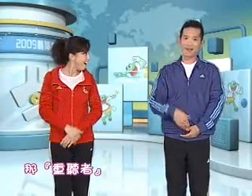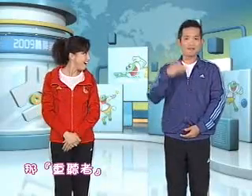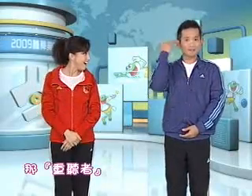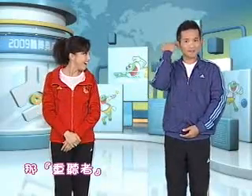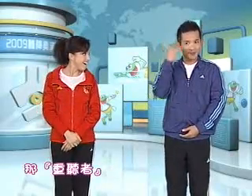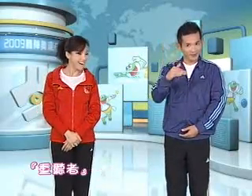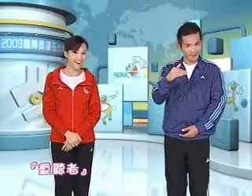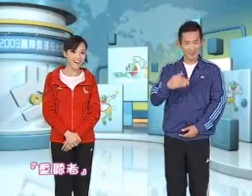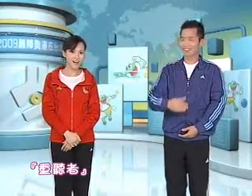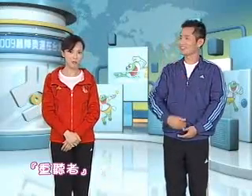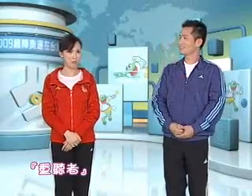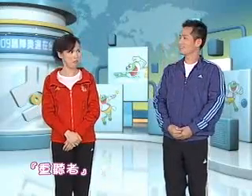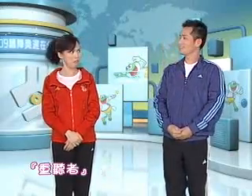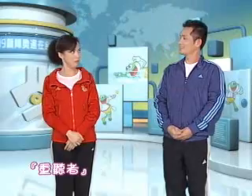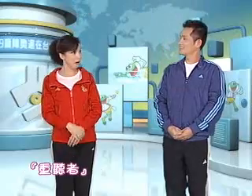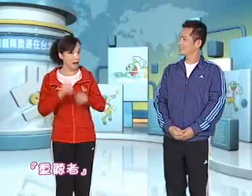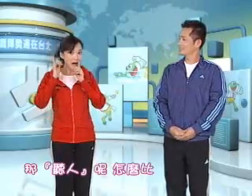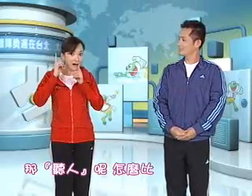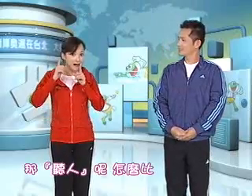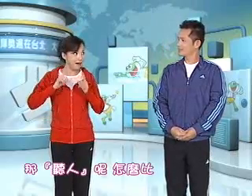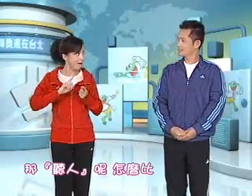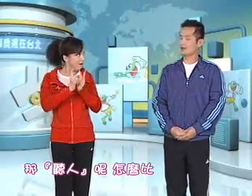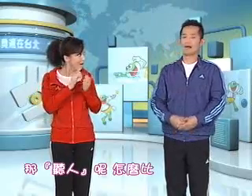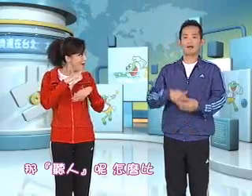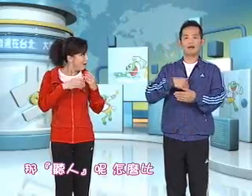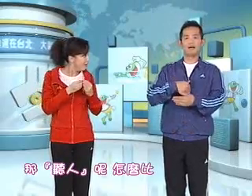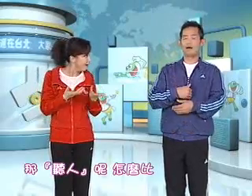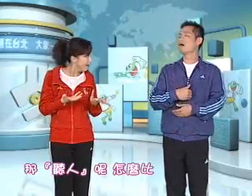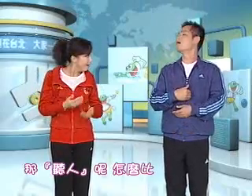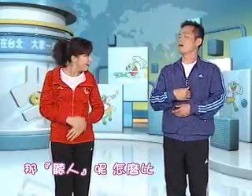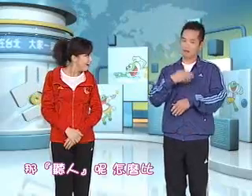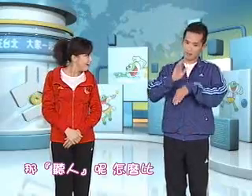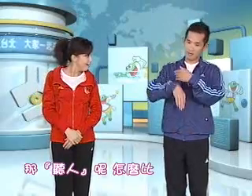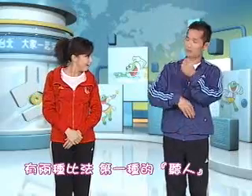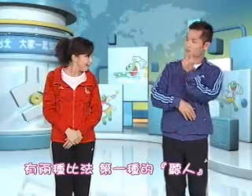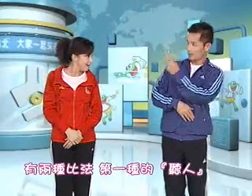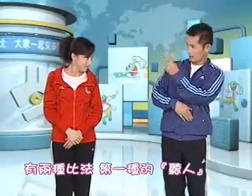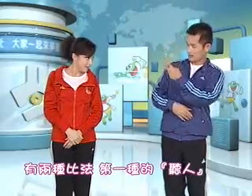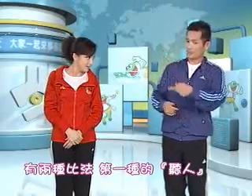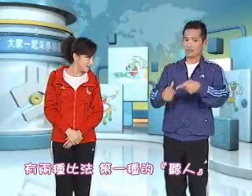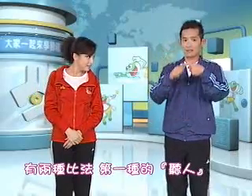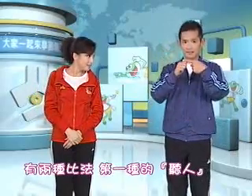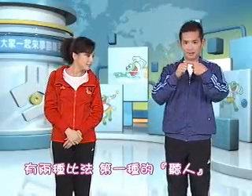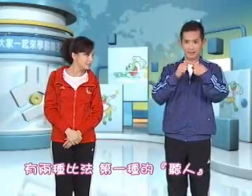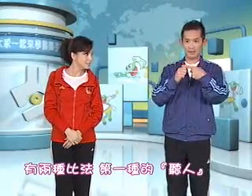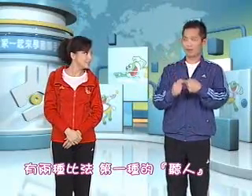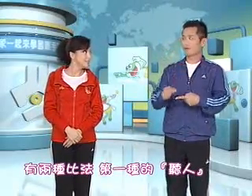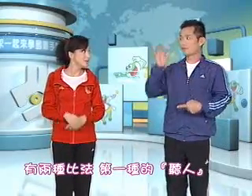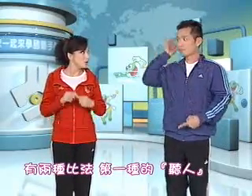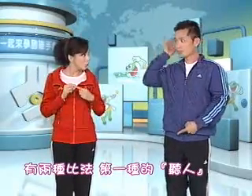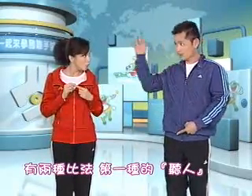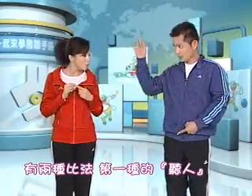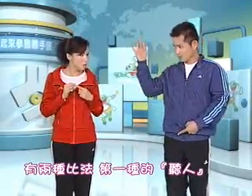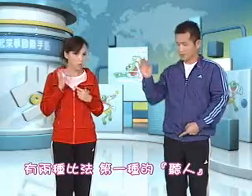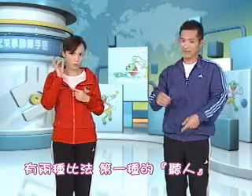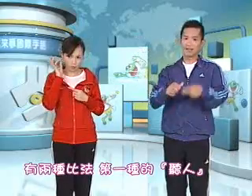者众听者那听人呢怎么比哦有两种比法第一种的听人